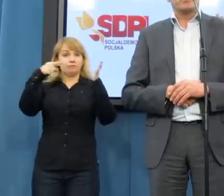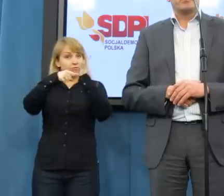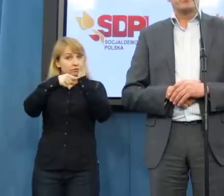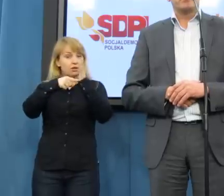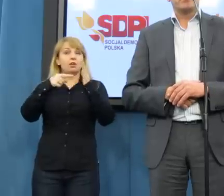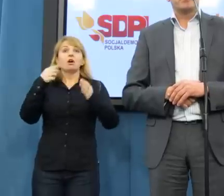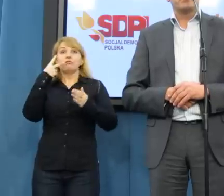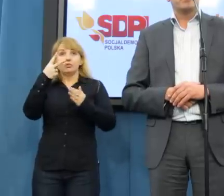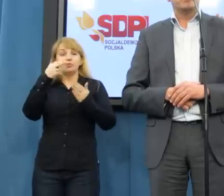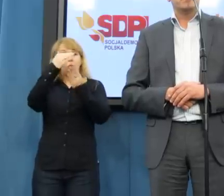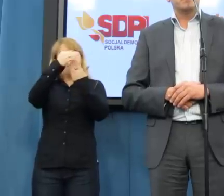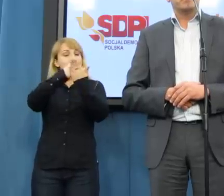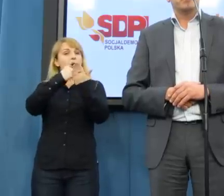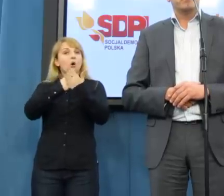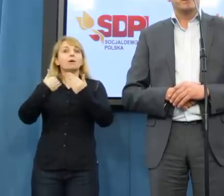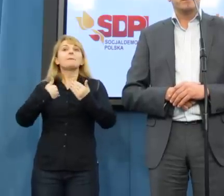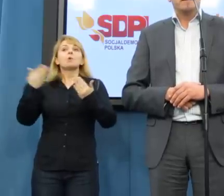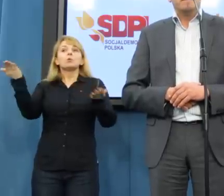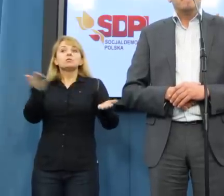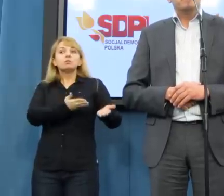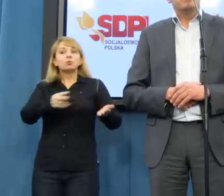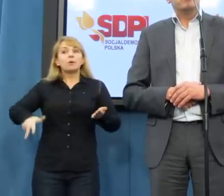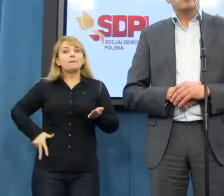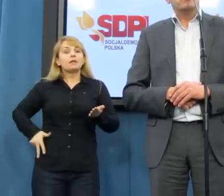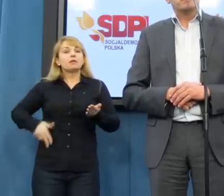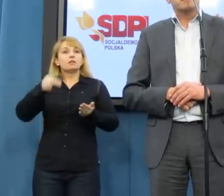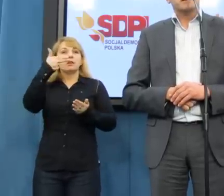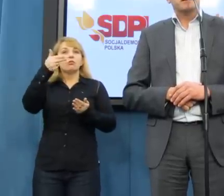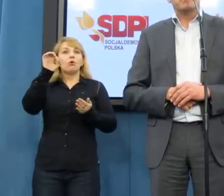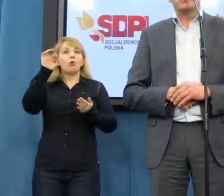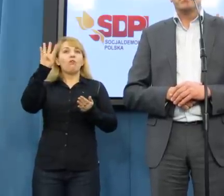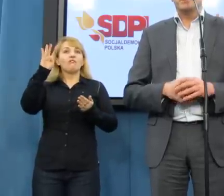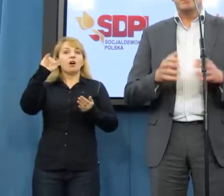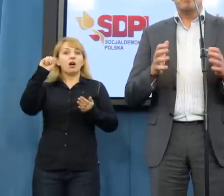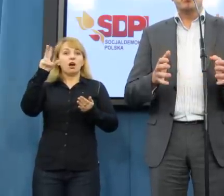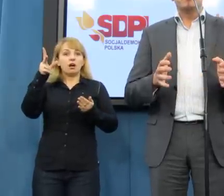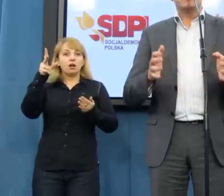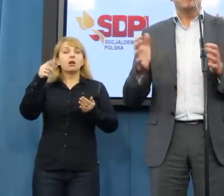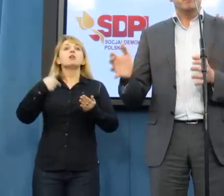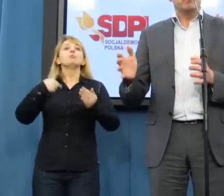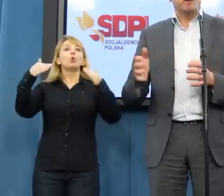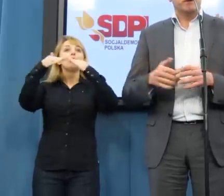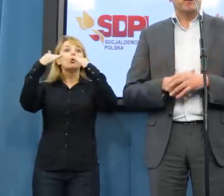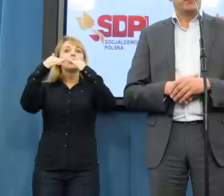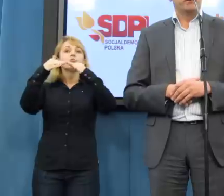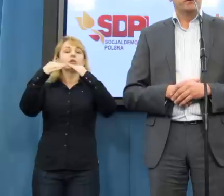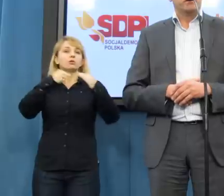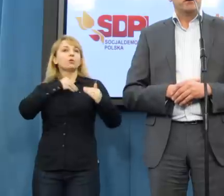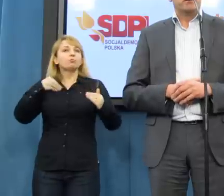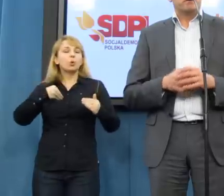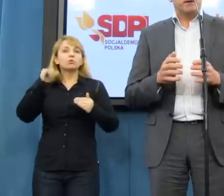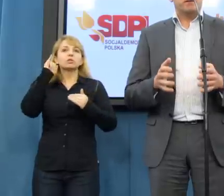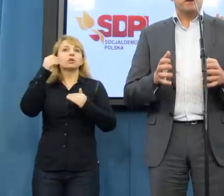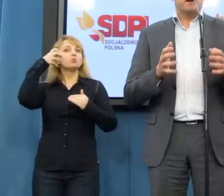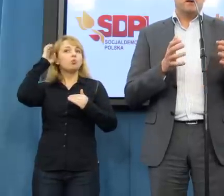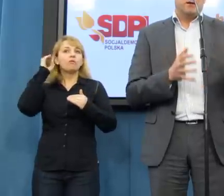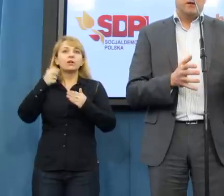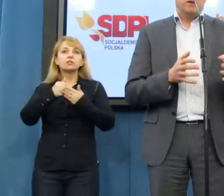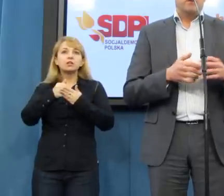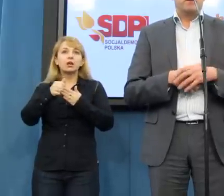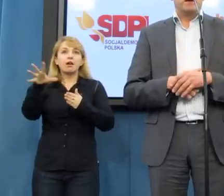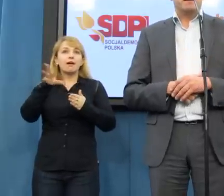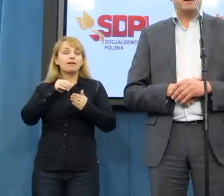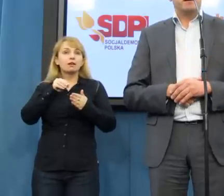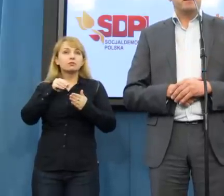do którego został zaproszony pan minister Nowak, było pokazane porównanie Polski i Słowacji. Słowacja